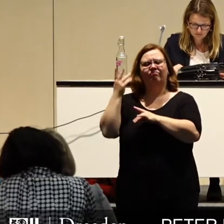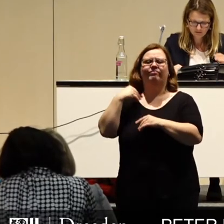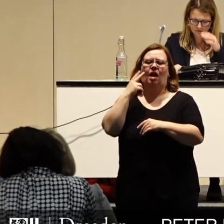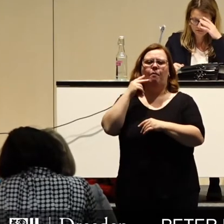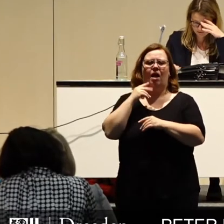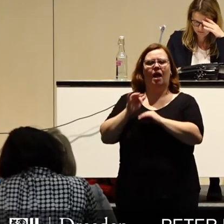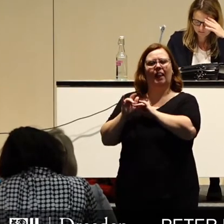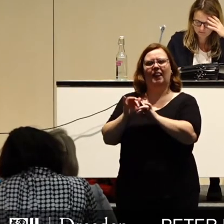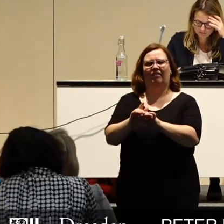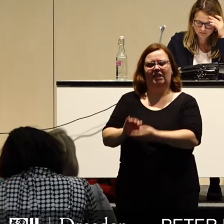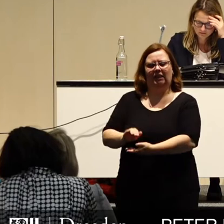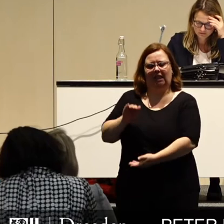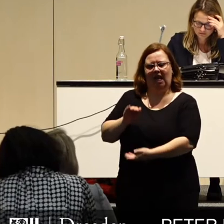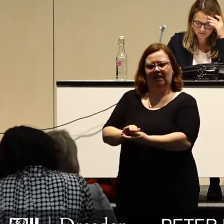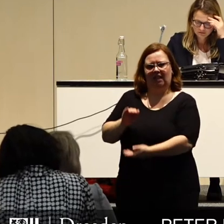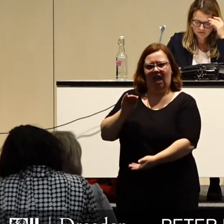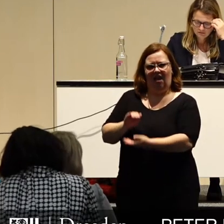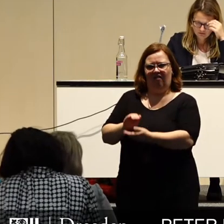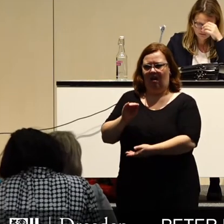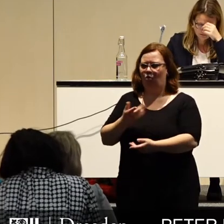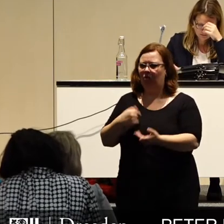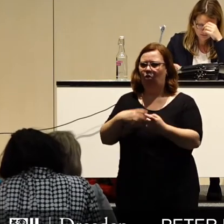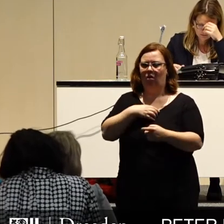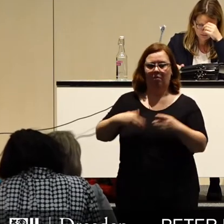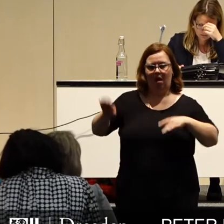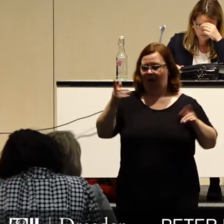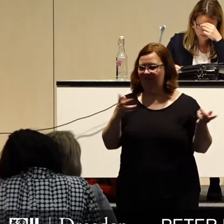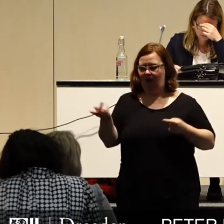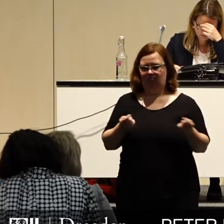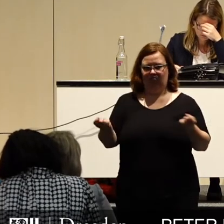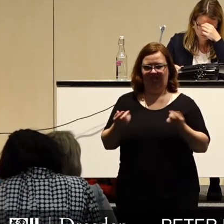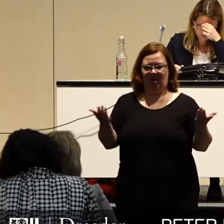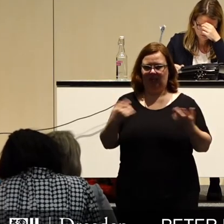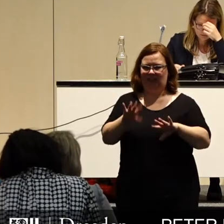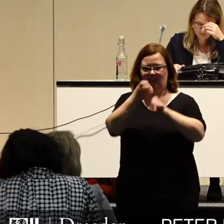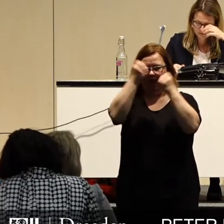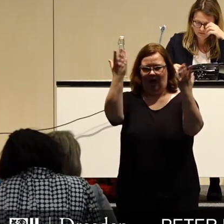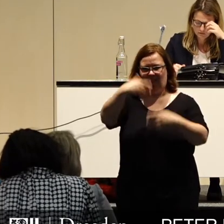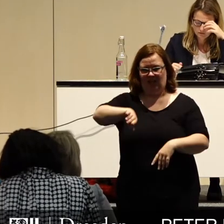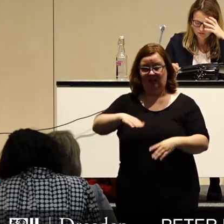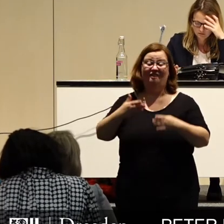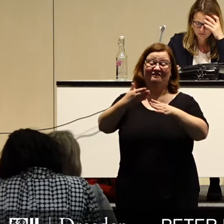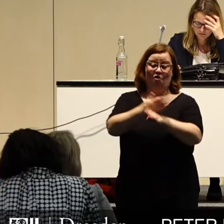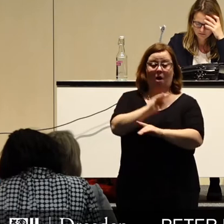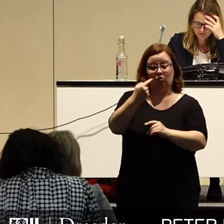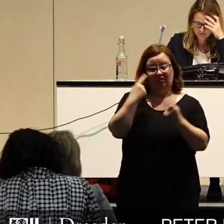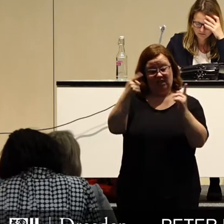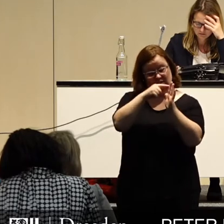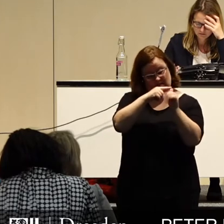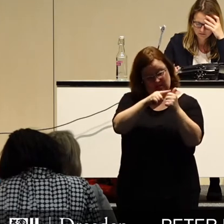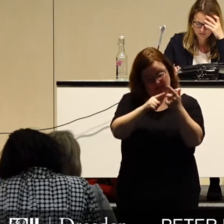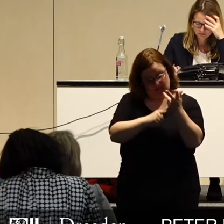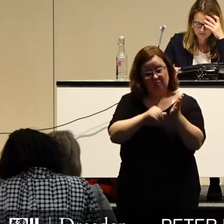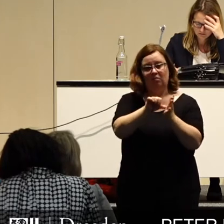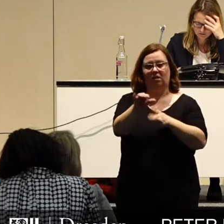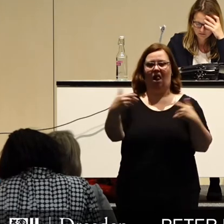Ein wildes Hauen und Stechen mit wechselnden Mehrheiten und ohne klare Linie. Es ist vorher klar festzulegen, wofür diese Mittel